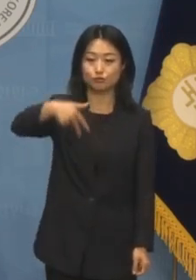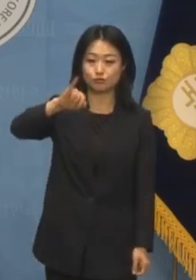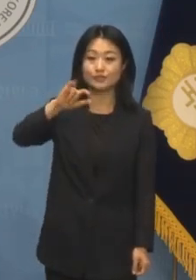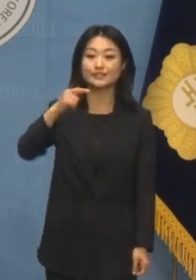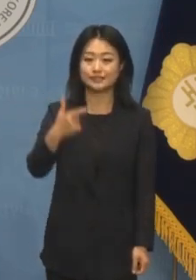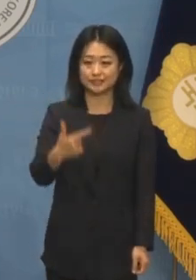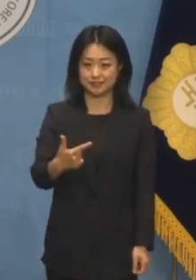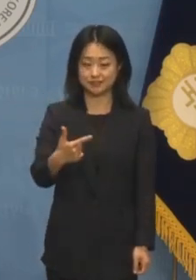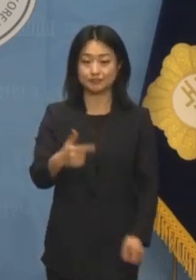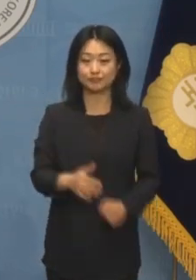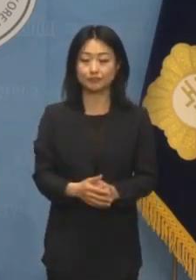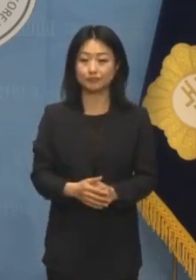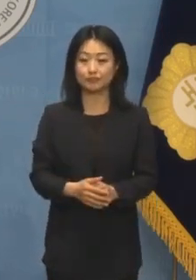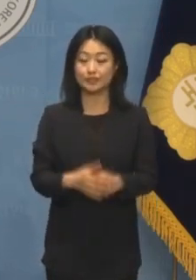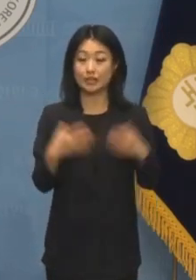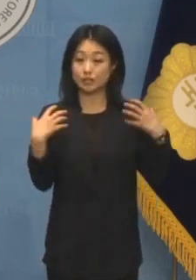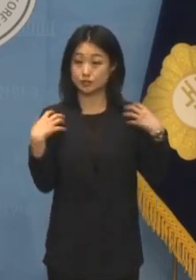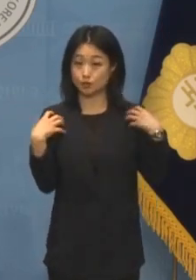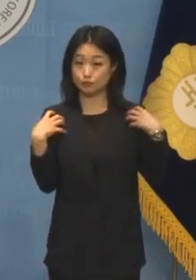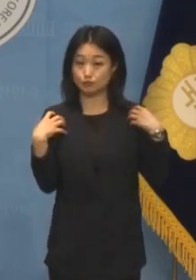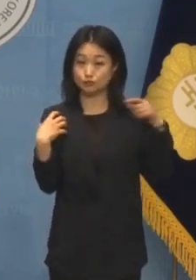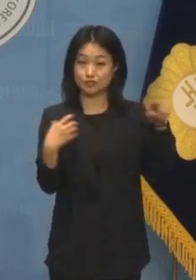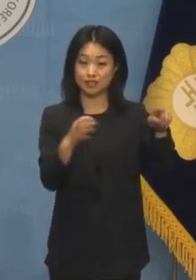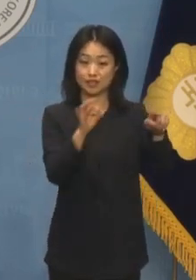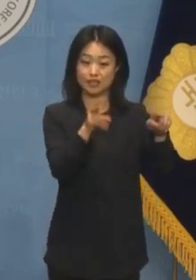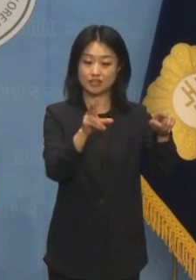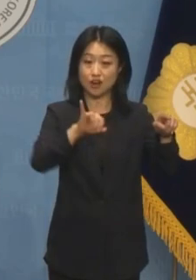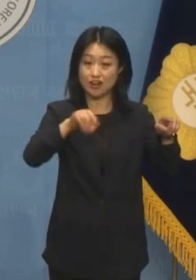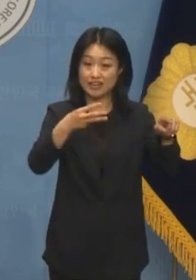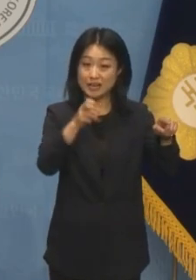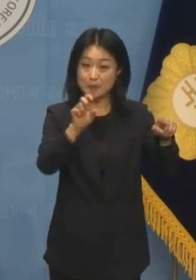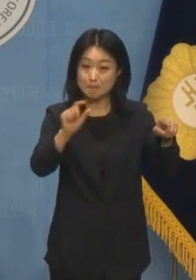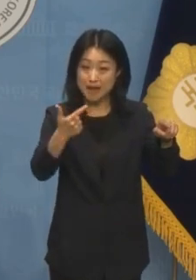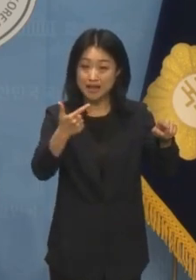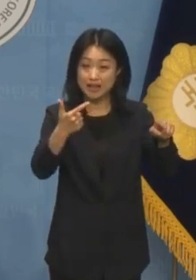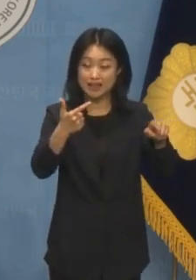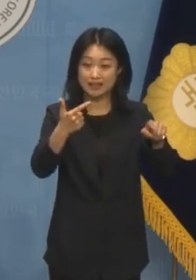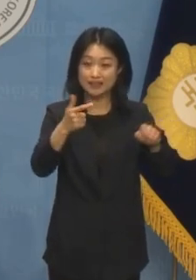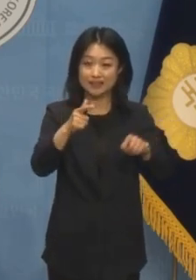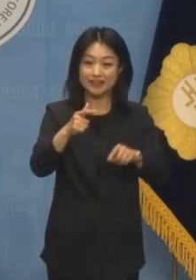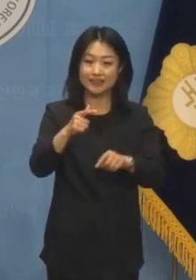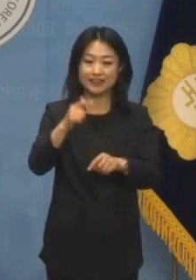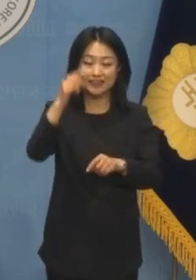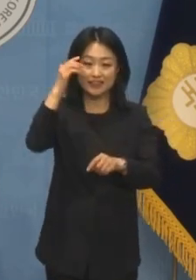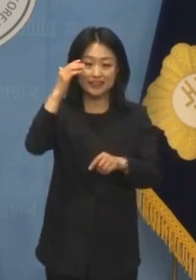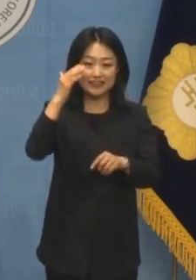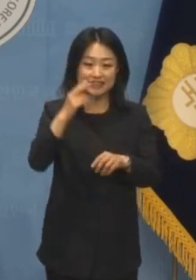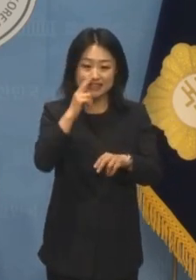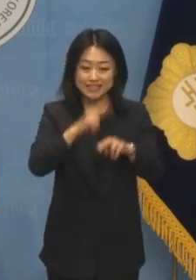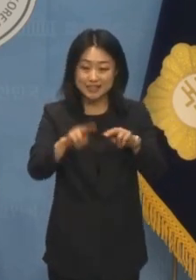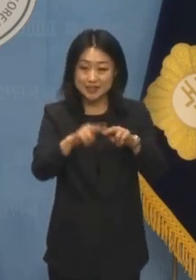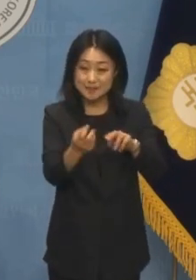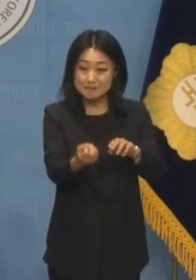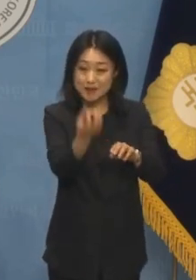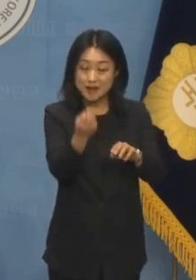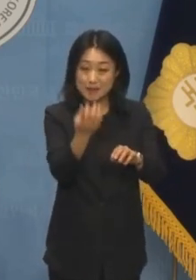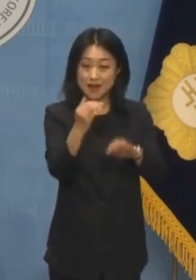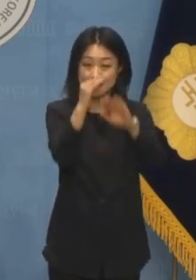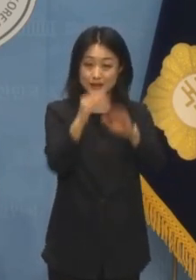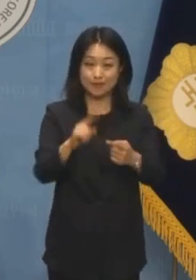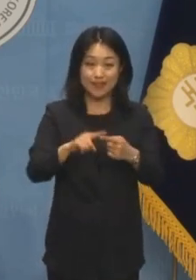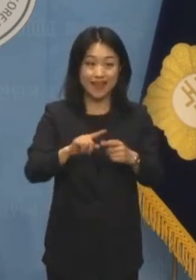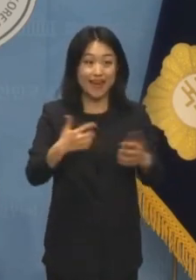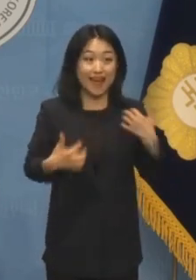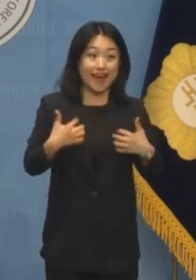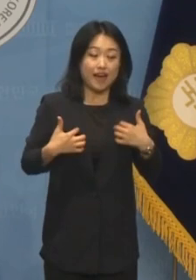정부는 영일만 호들갑 대신 9천조 가치 7광구를 챙겨주십시오라는 제목의 논평부터